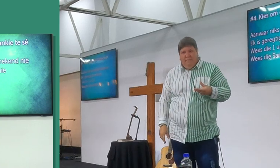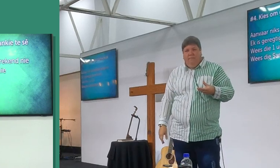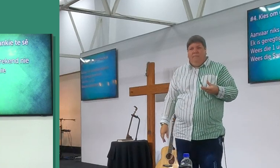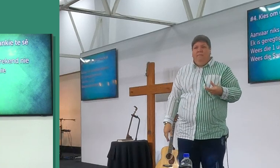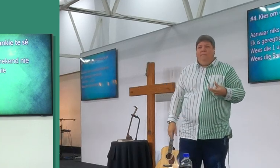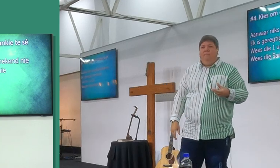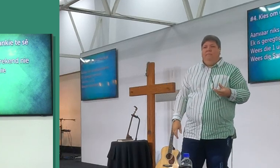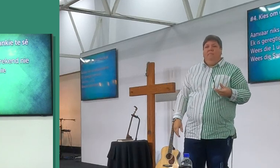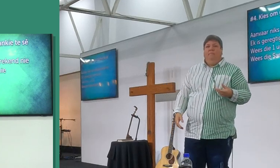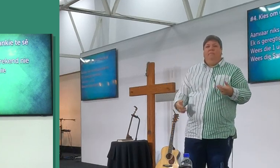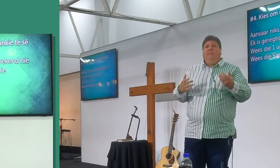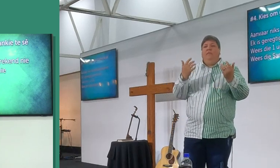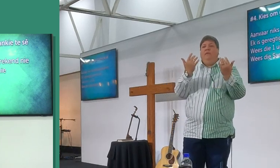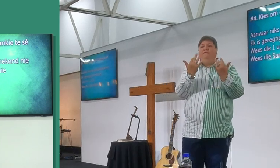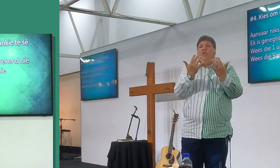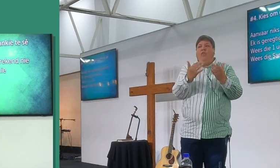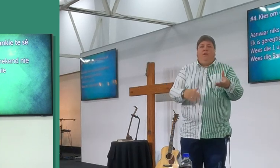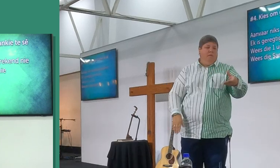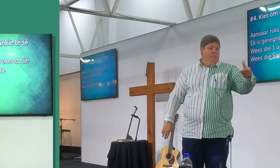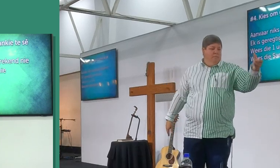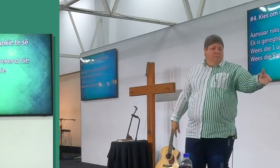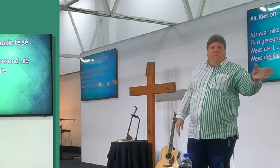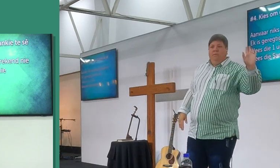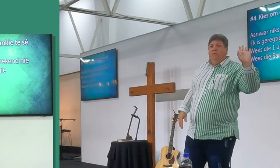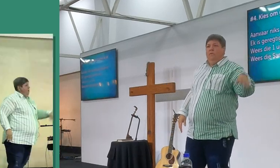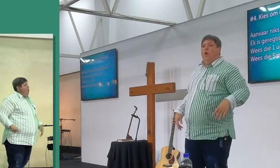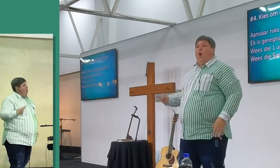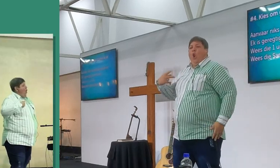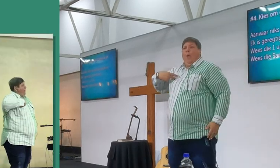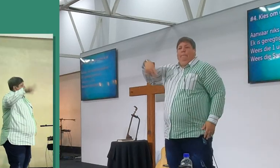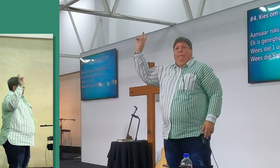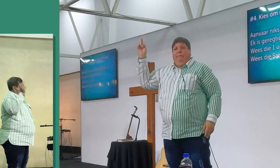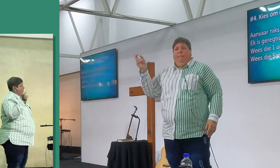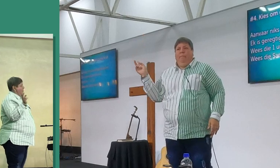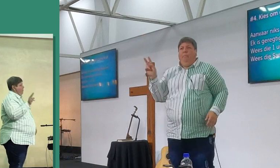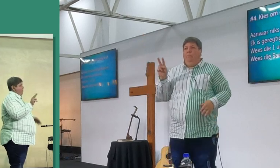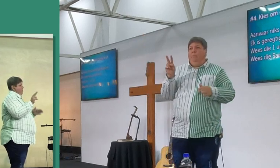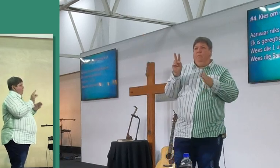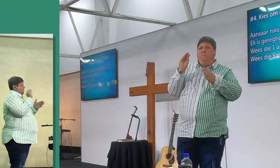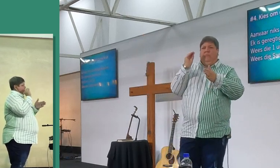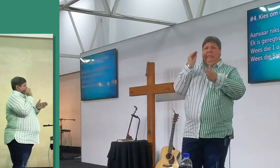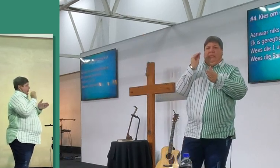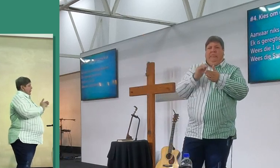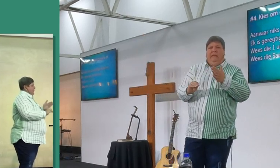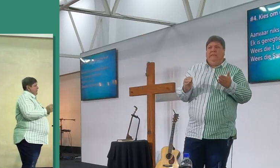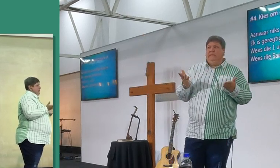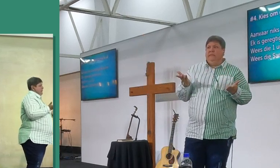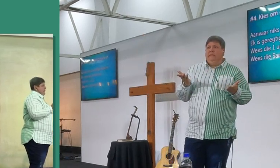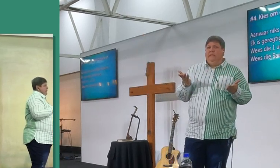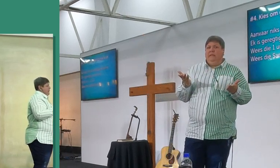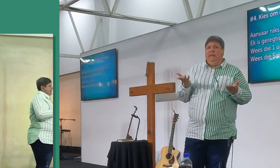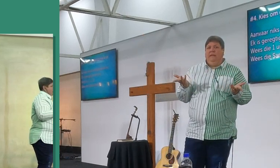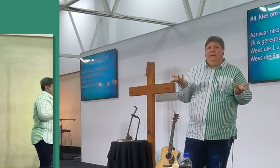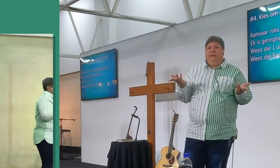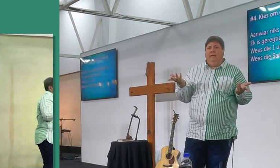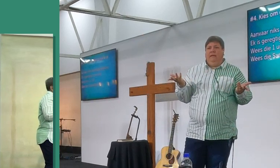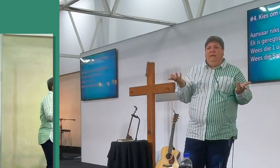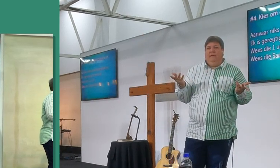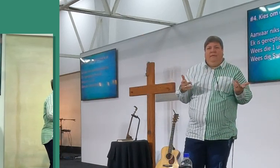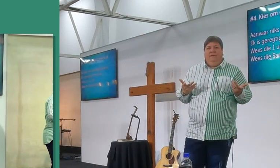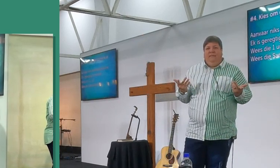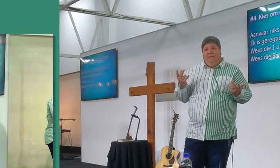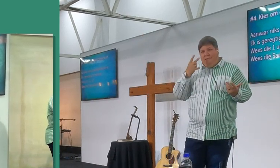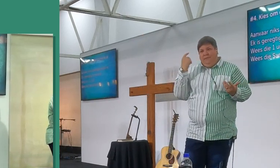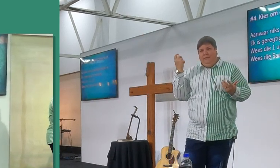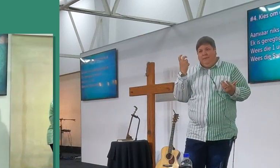sit in die kachel neer, na die loe, ouch, maar in elk geval, ons vet, ons vat my nie kans in, ons probeer maar, sê en jylle, ons